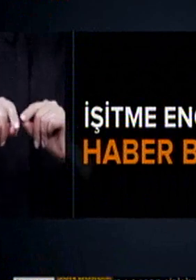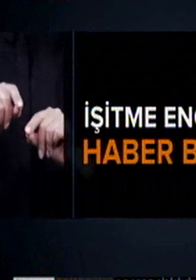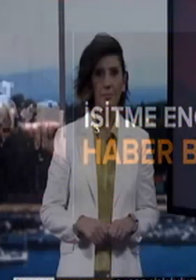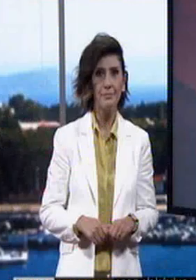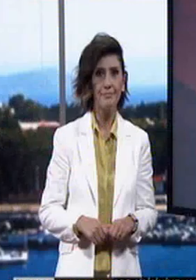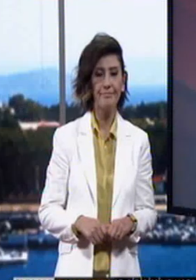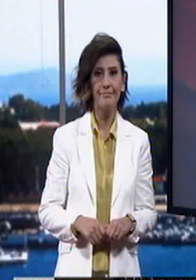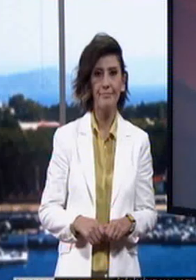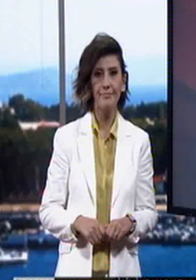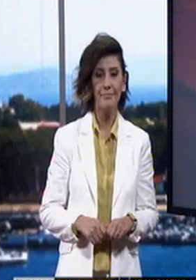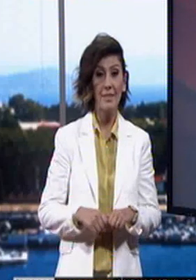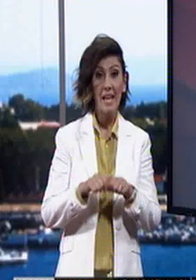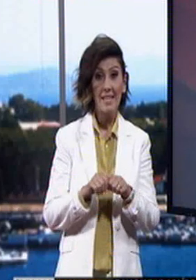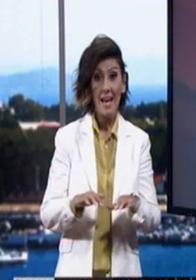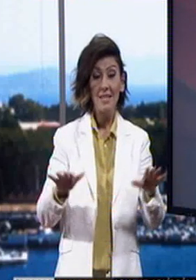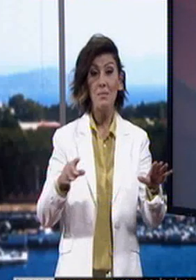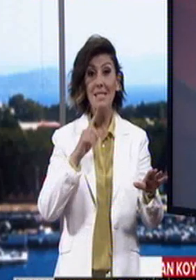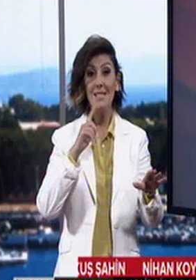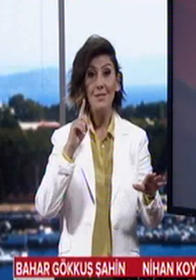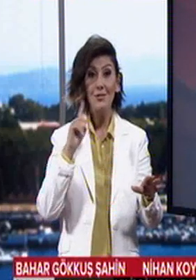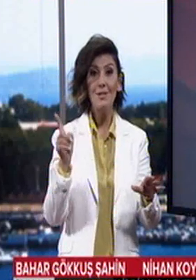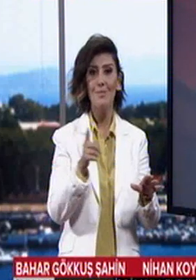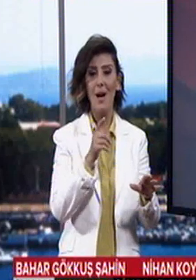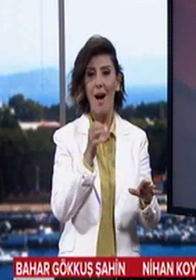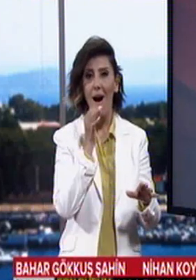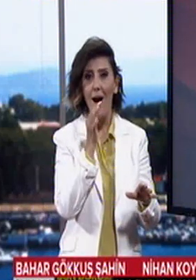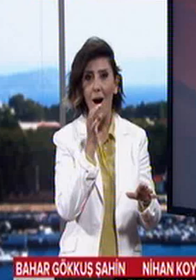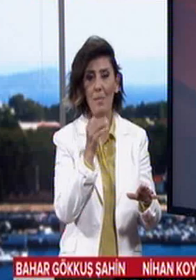İzlediğiniz için teşekkürler.